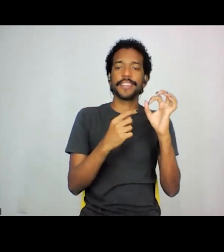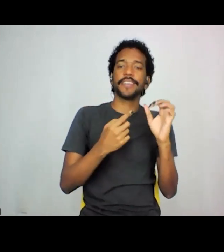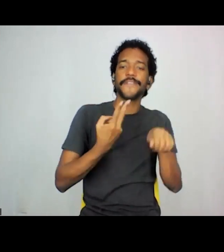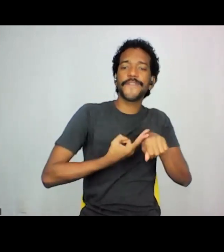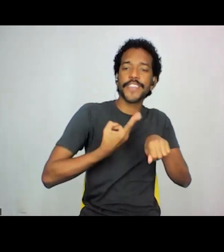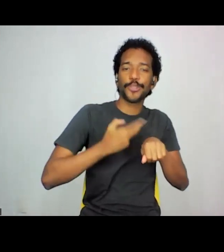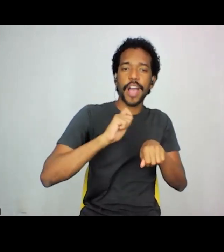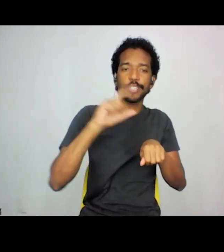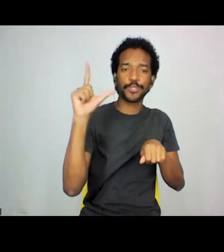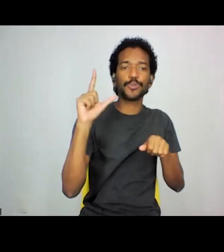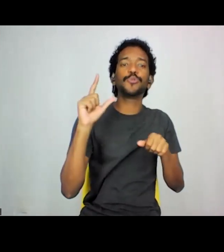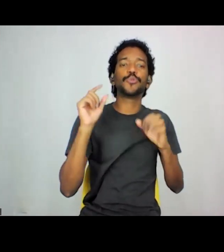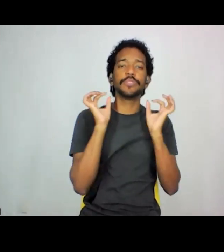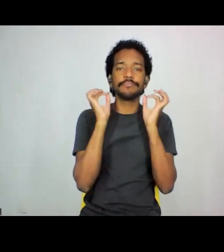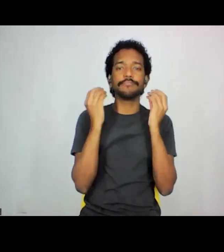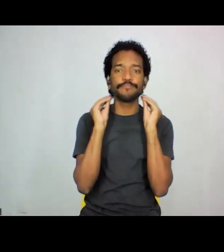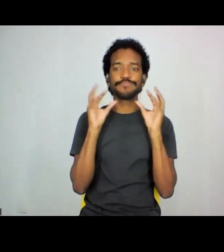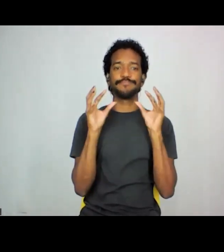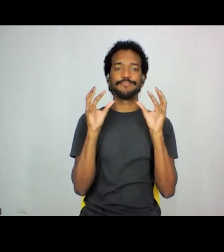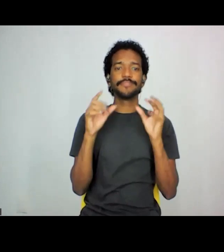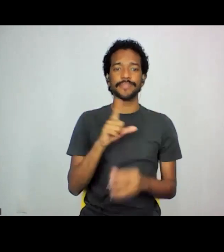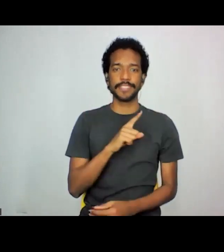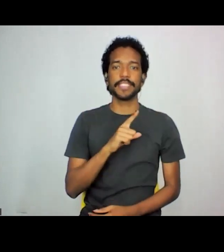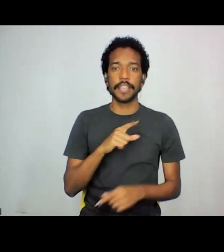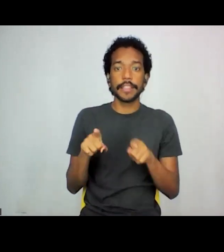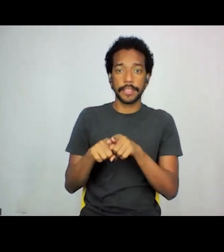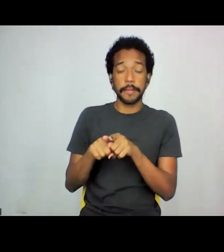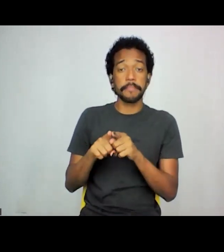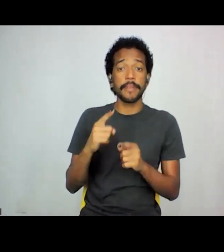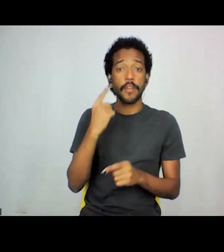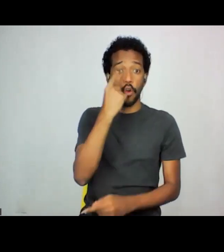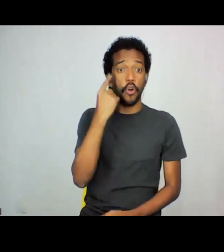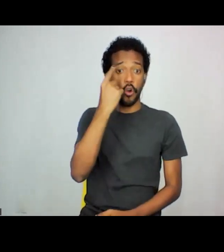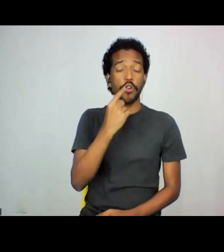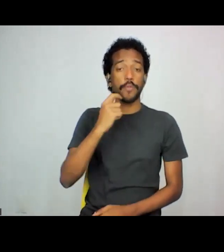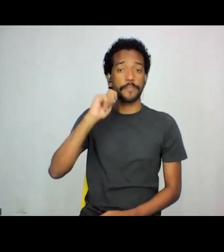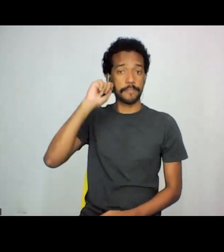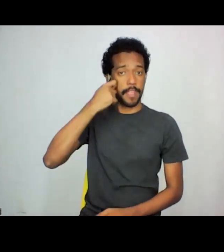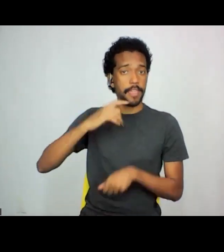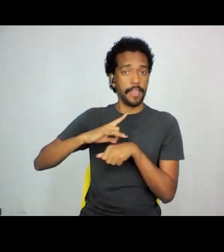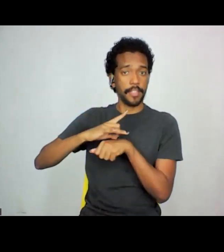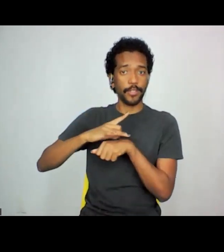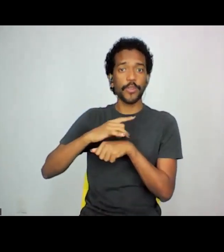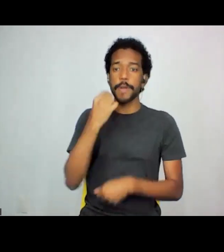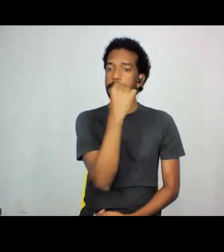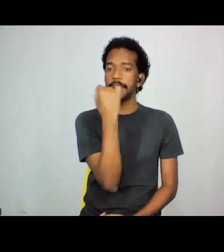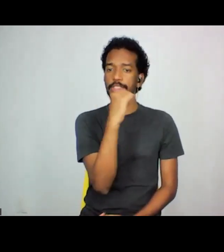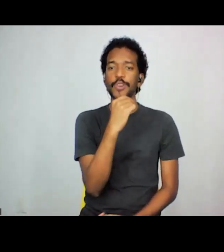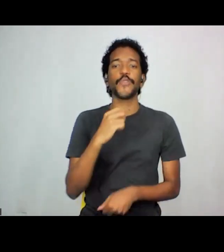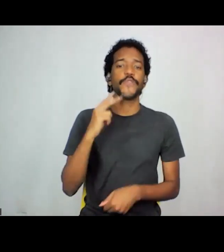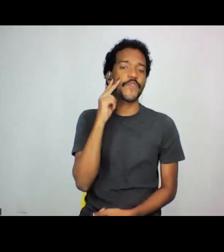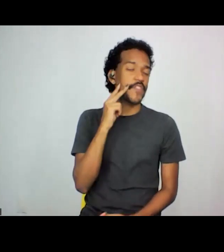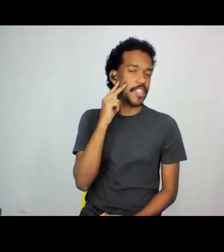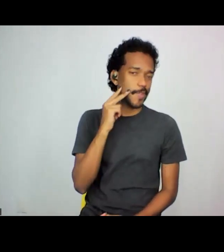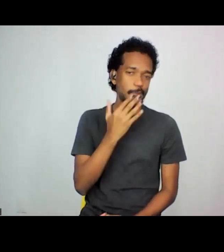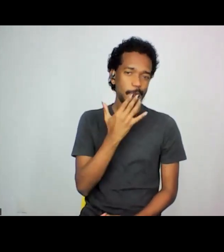e que se destaca bastante, tenho os olhos pretos, e estou usando o batom da Corvinho, estou com